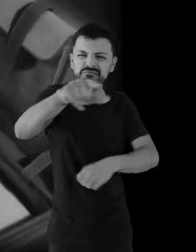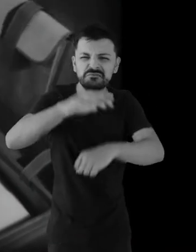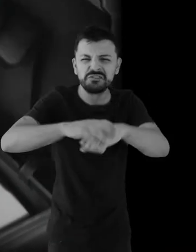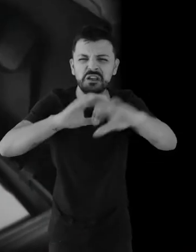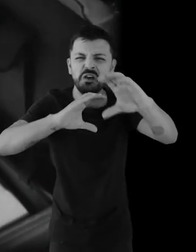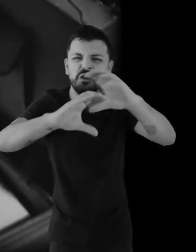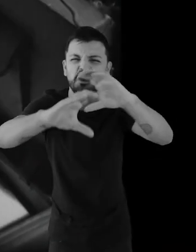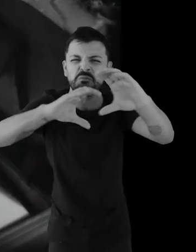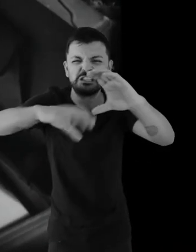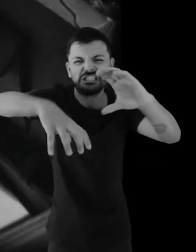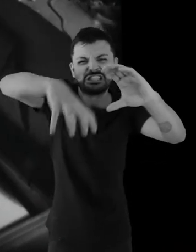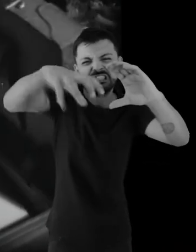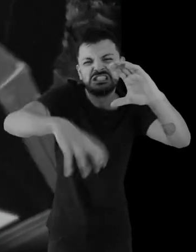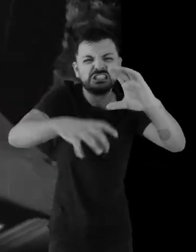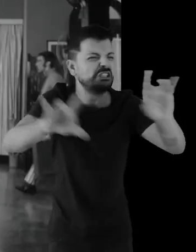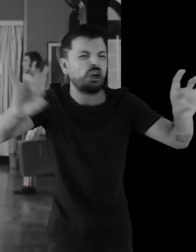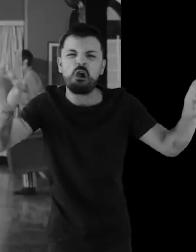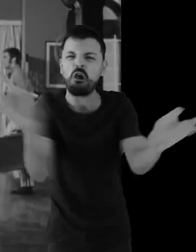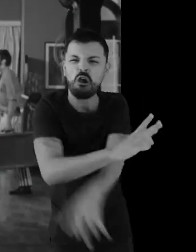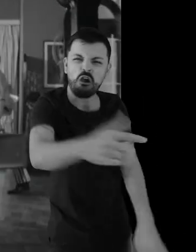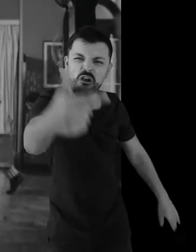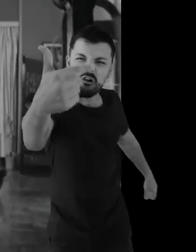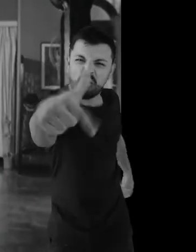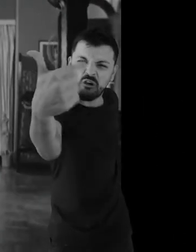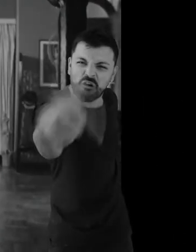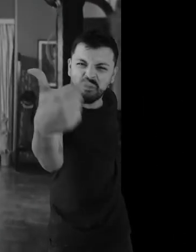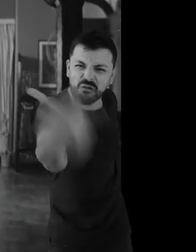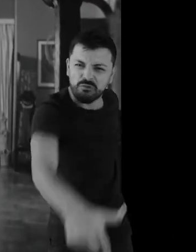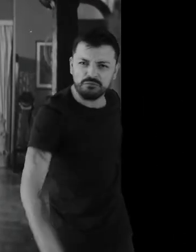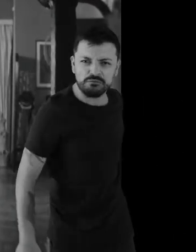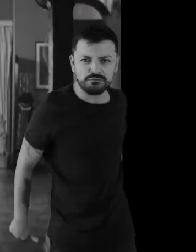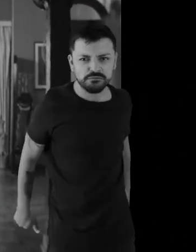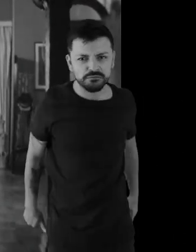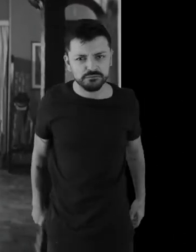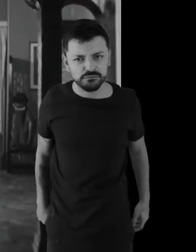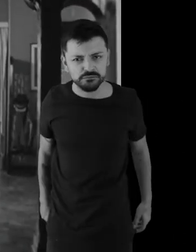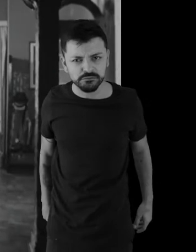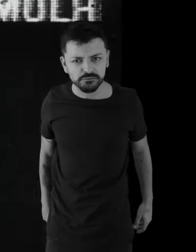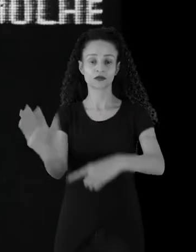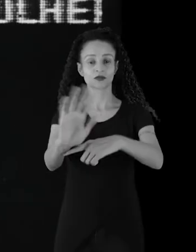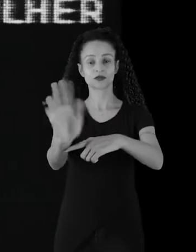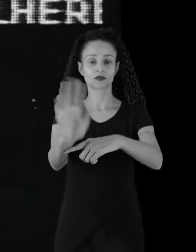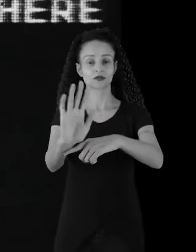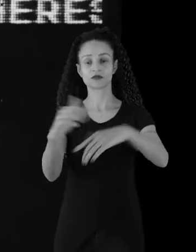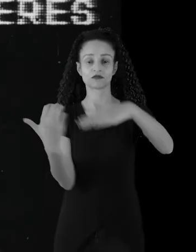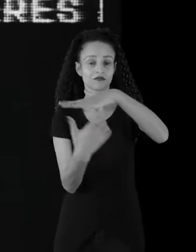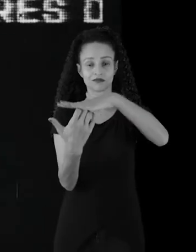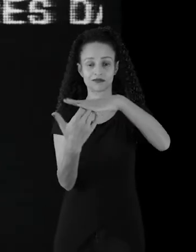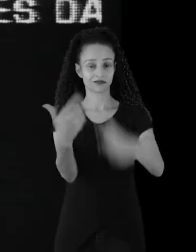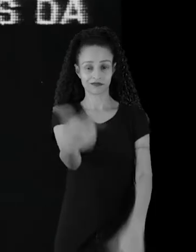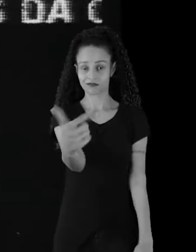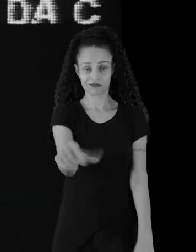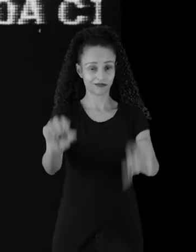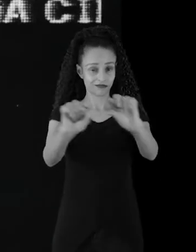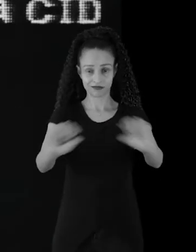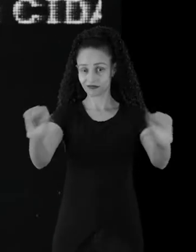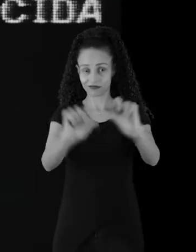sua comunicação é incompleta. Os filhos da firma não têm legendas.